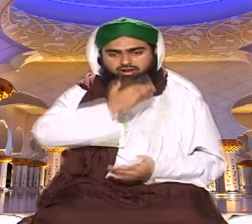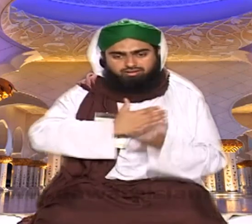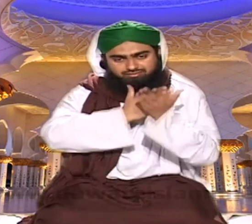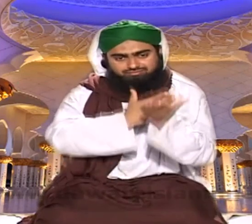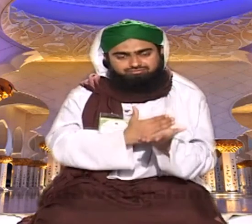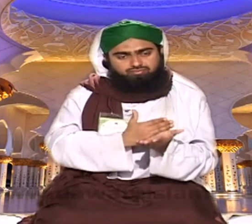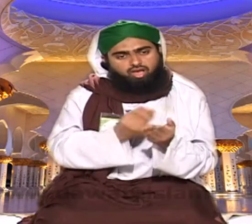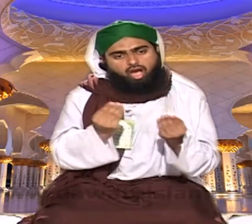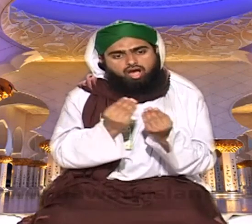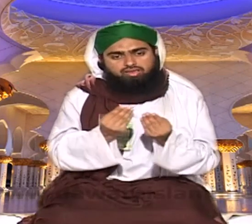ماشاءاللہ